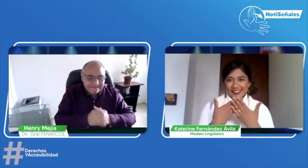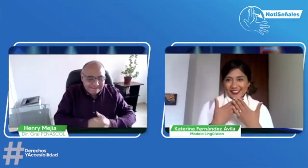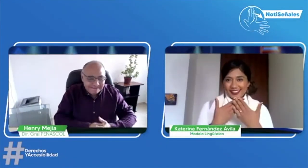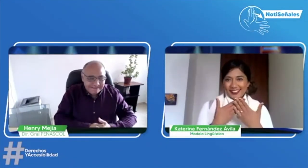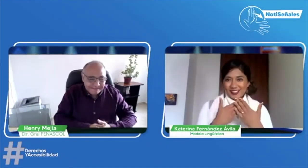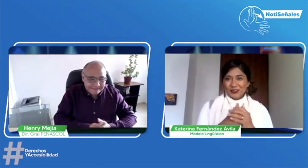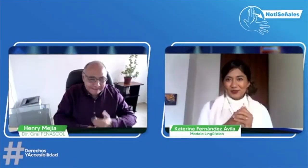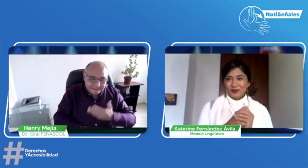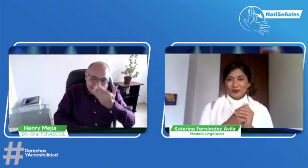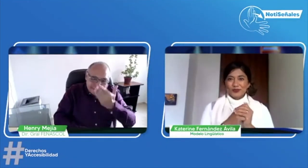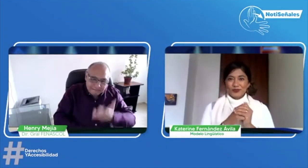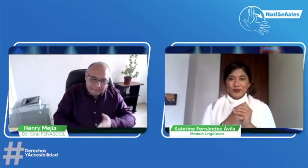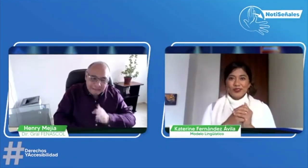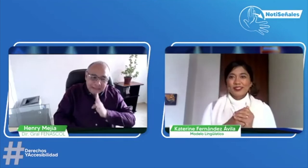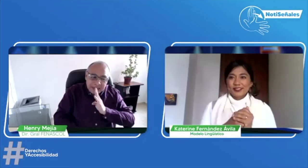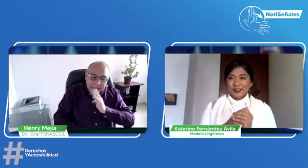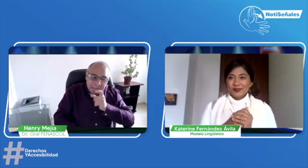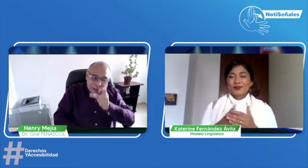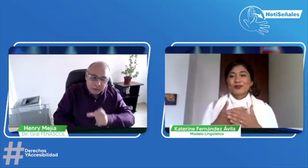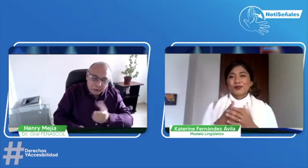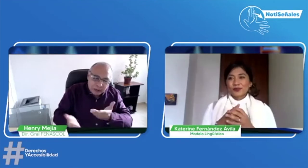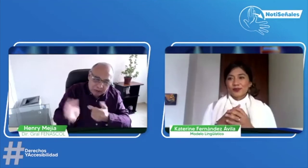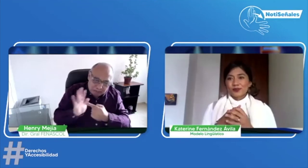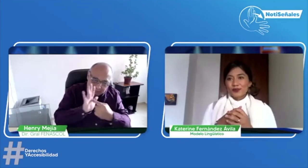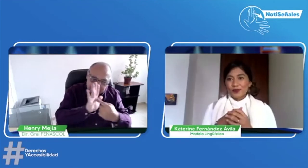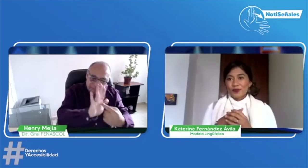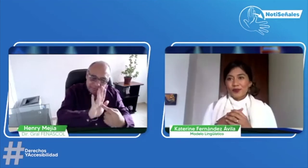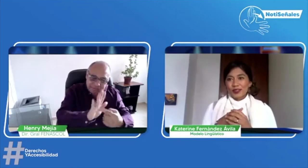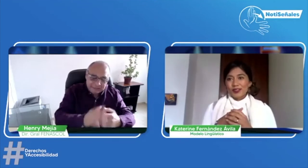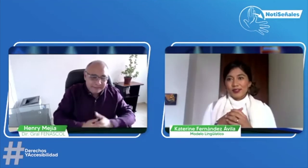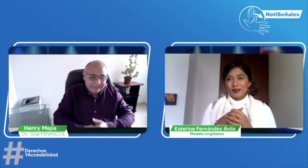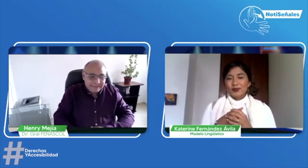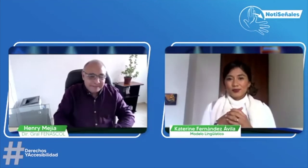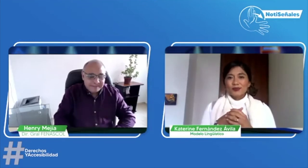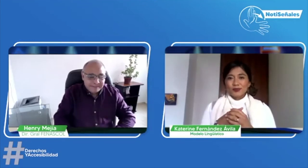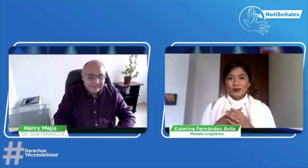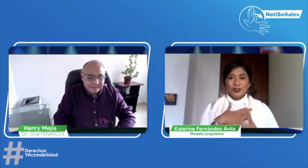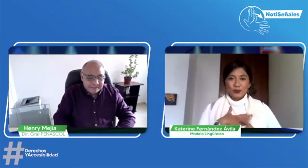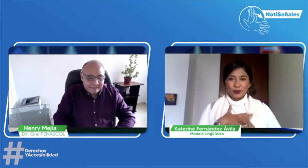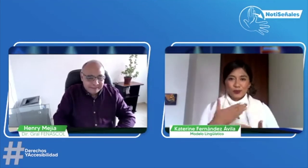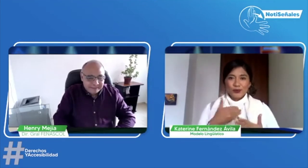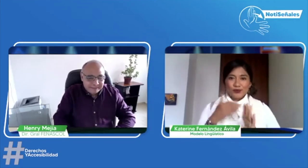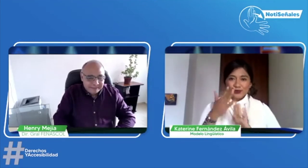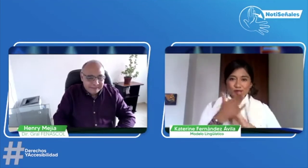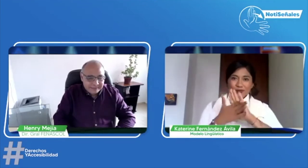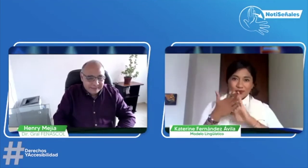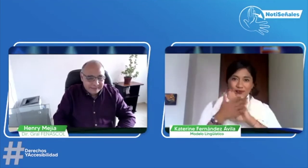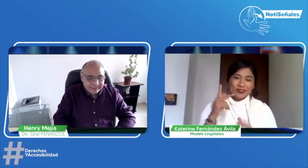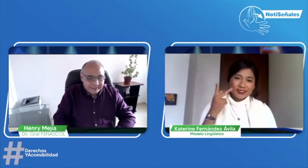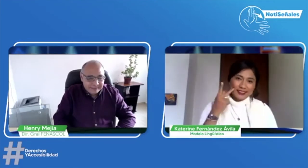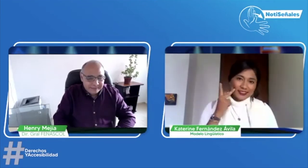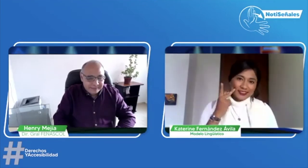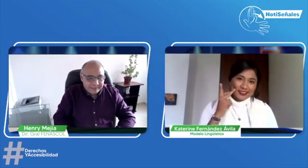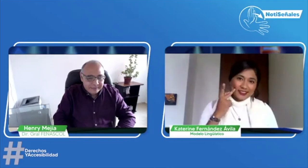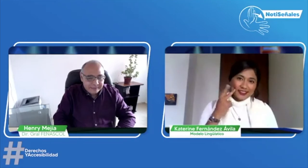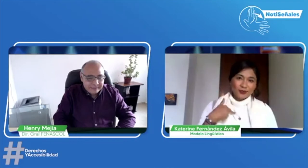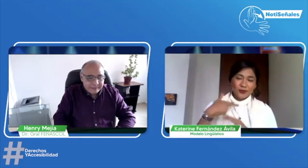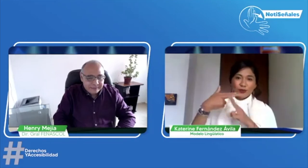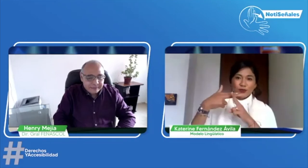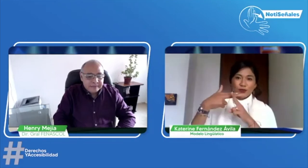Muchas gracias. Cuéntanos, ¿quién eres? Preséntate. Mucho gusto, mi seña es